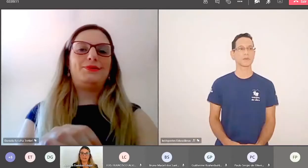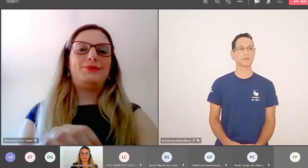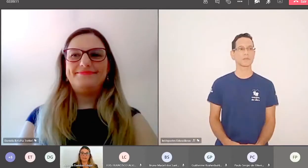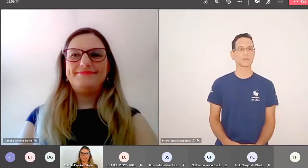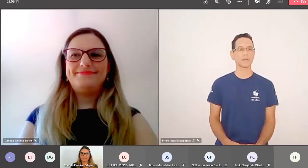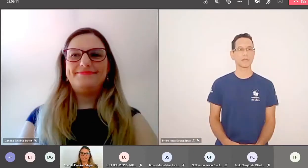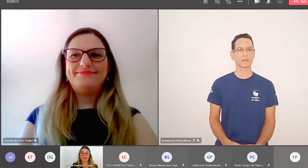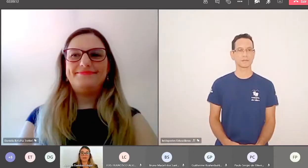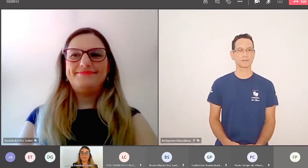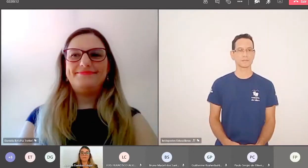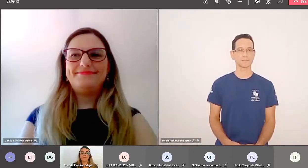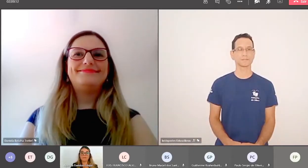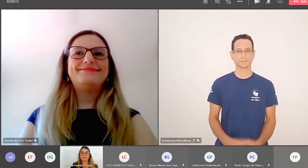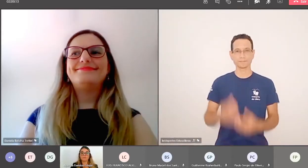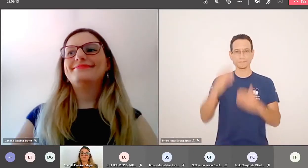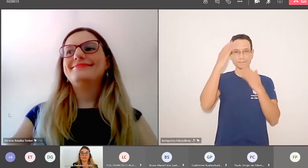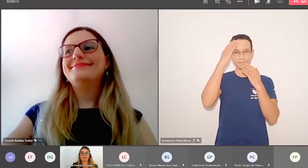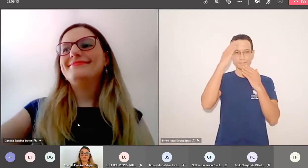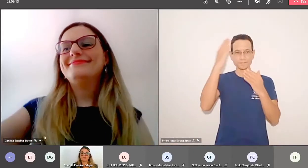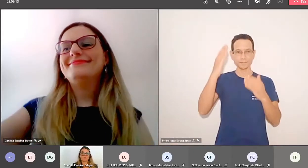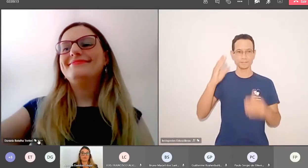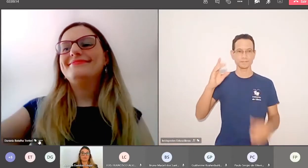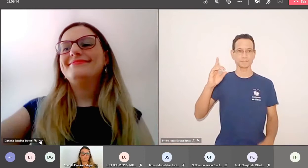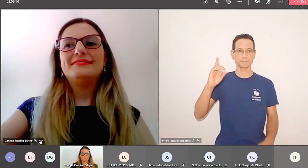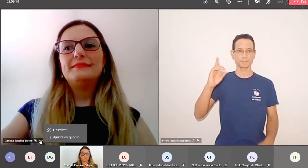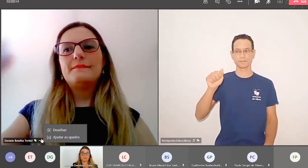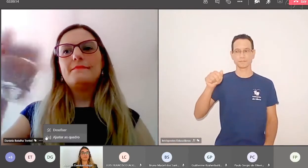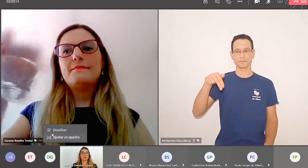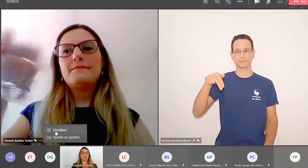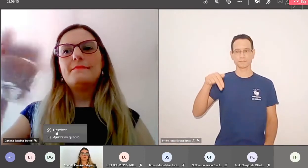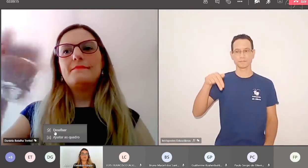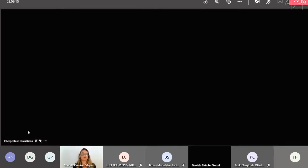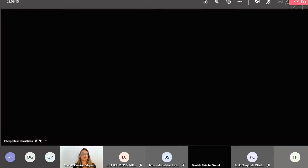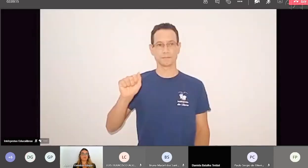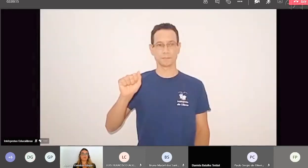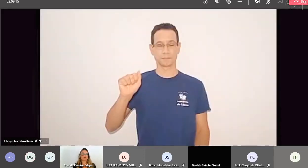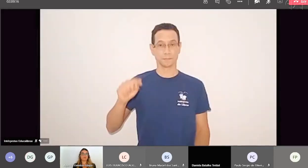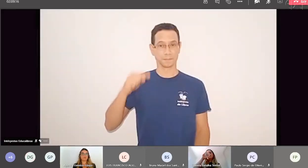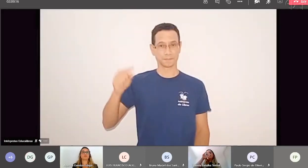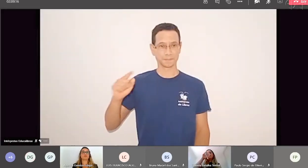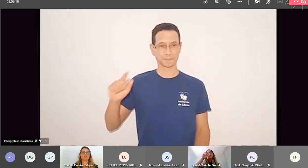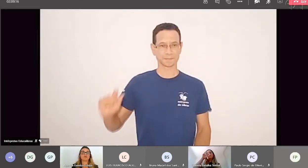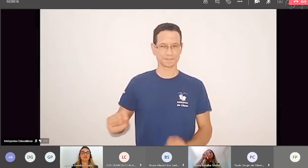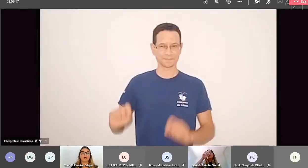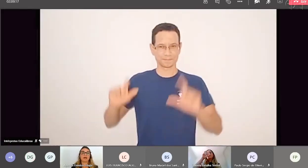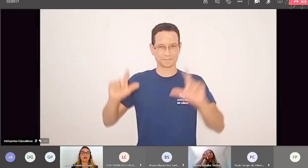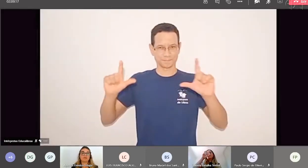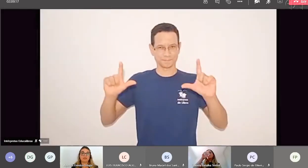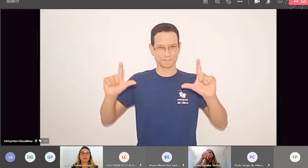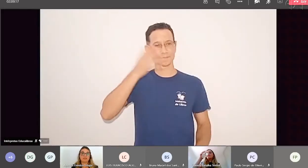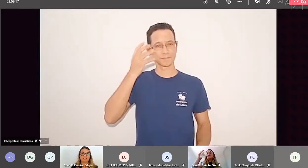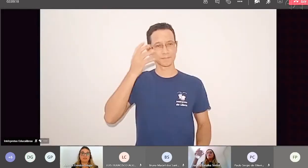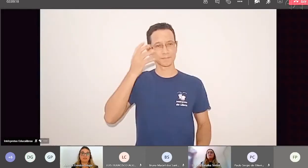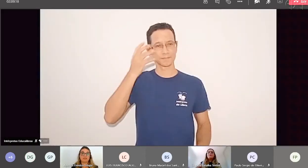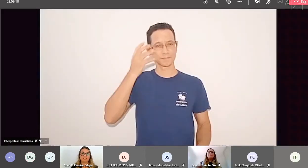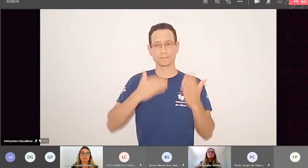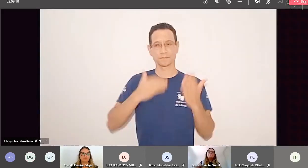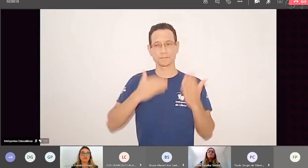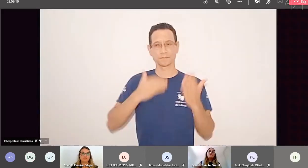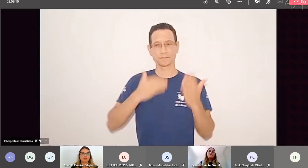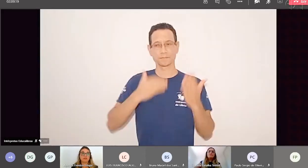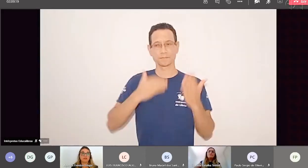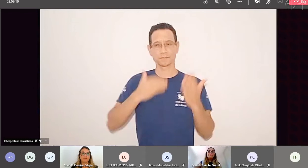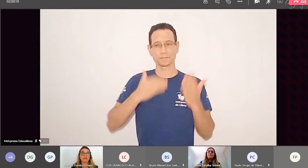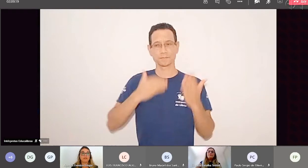Obrigada doutora Daniela, passaremos ao próximo palestrante para proferir a palestra sobre os anunciados do CNJ